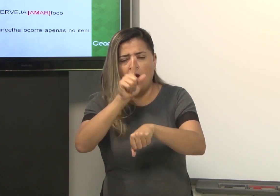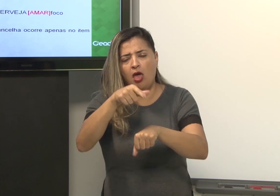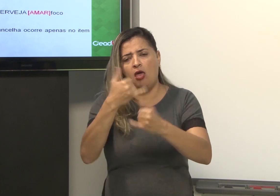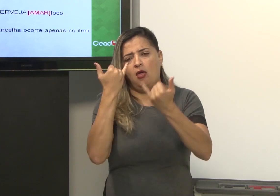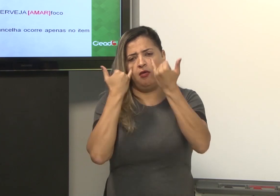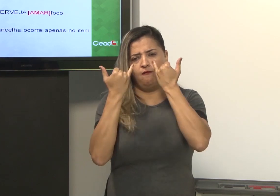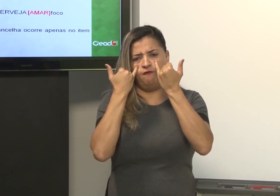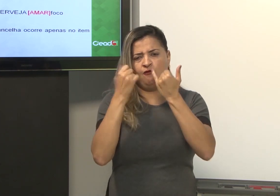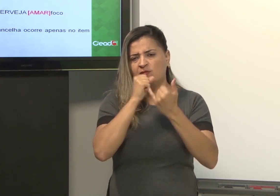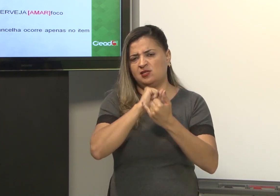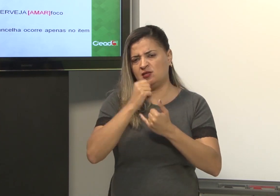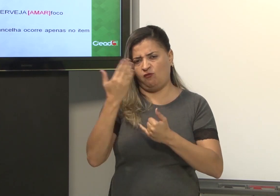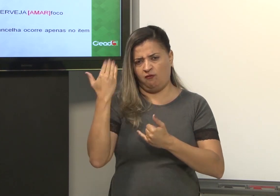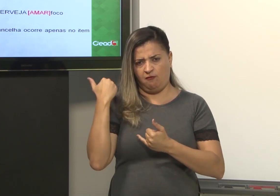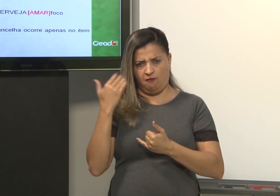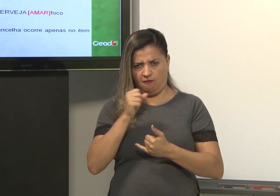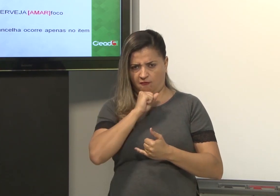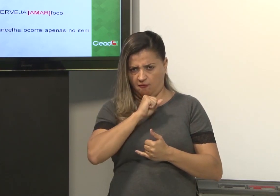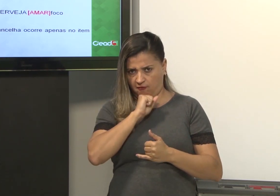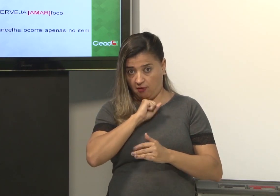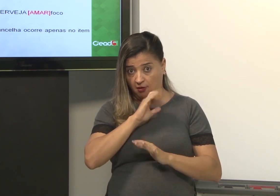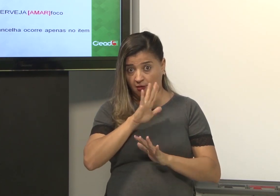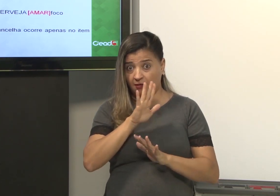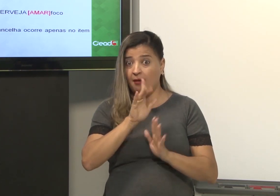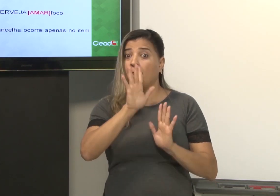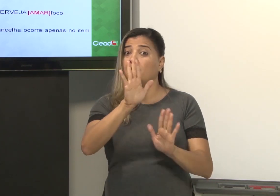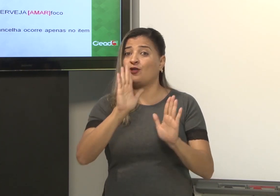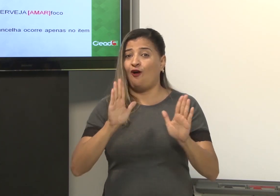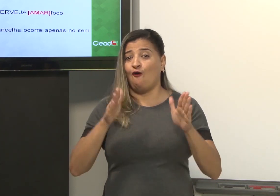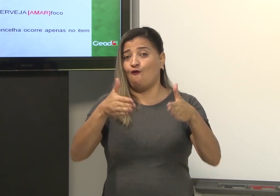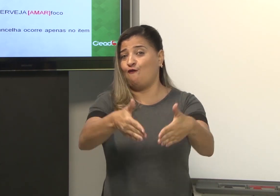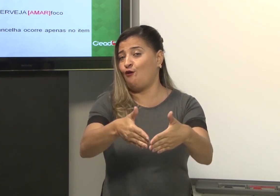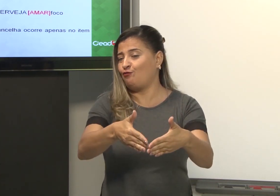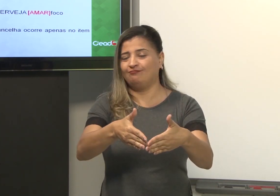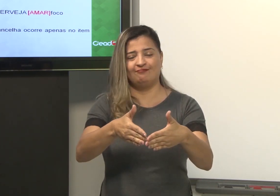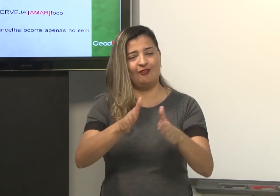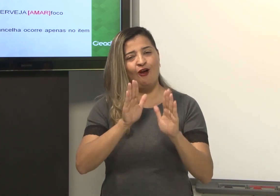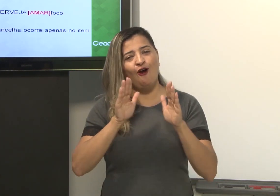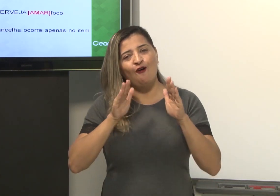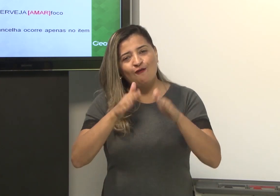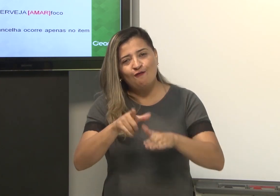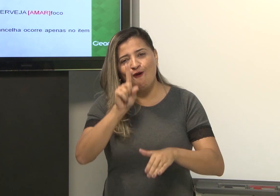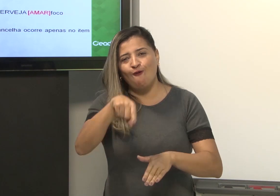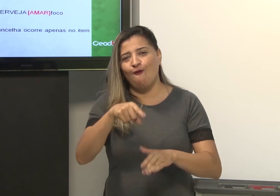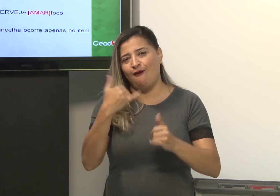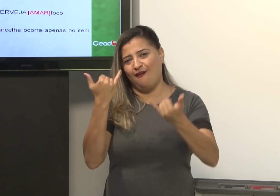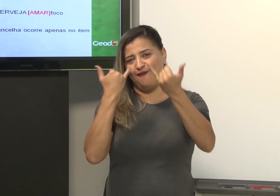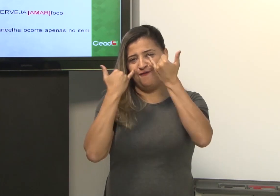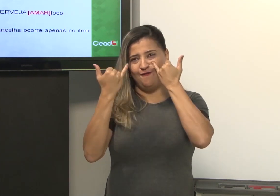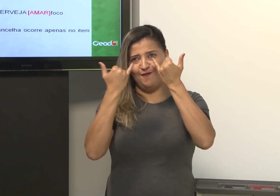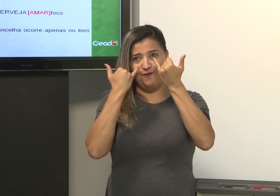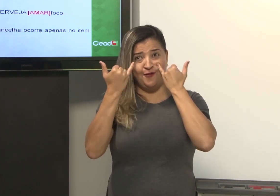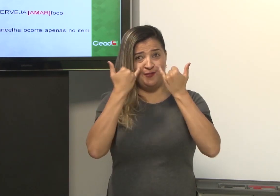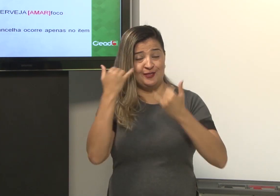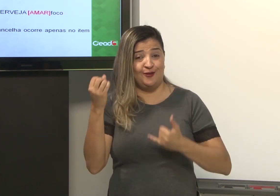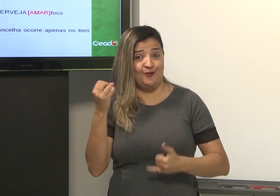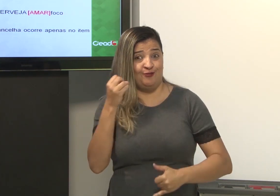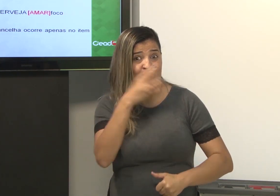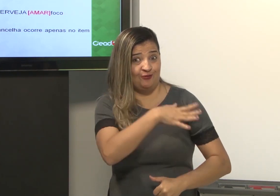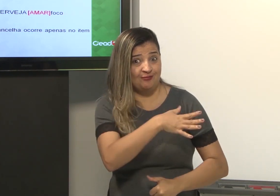Que é uma informação antiga, é uma informação velha. E o foco é uma informação nova.